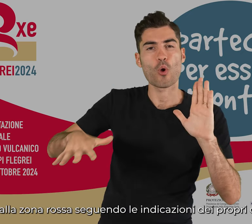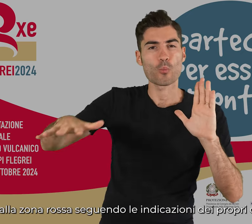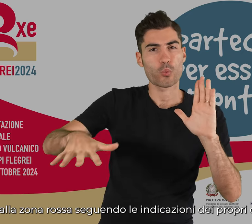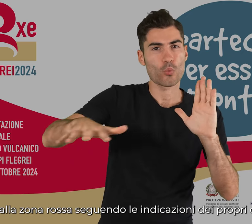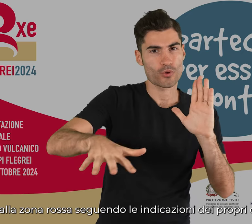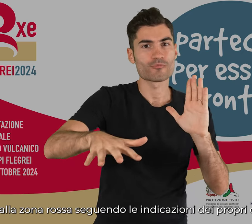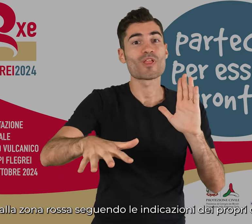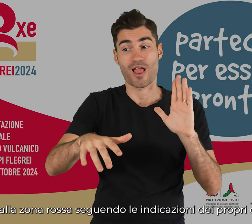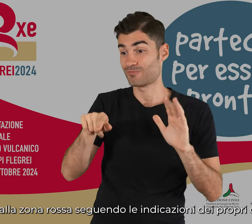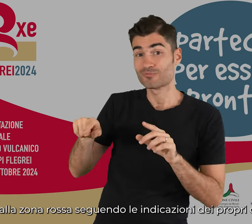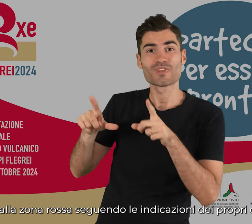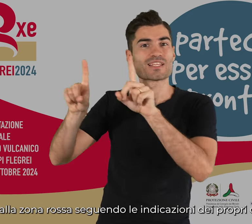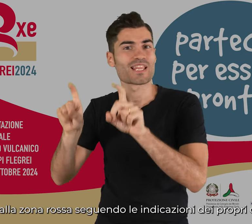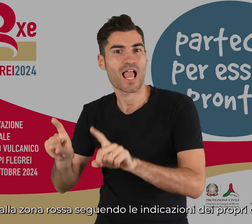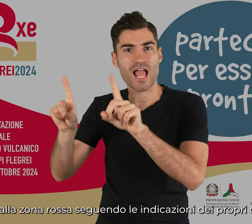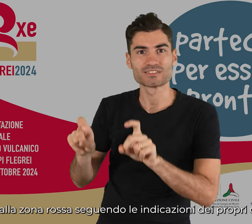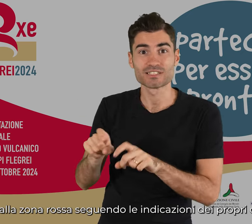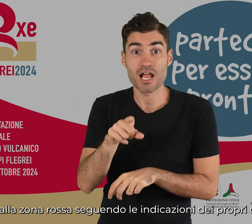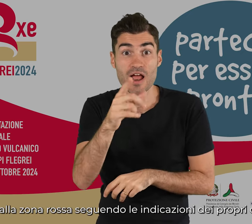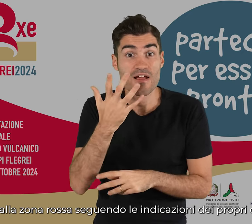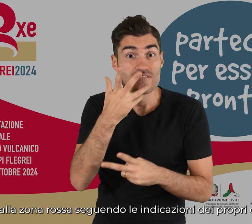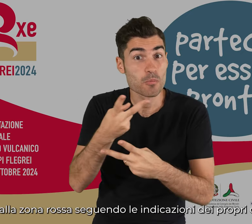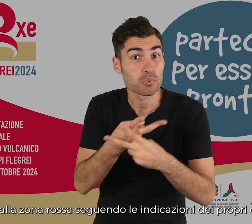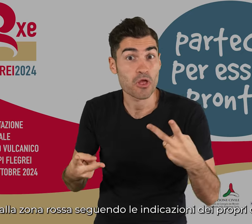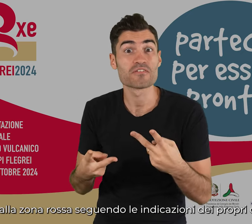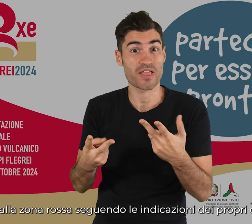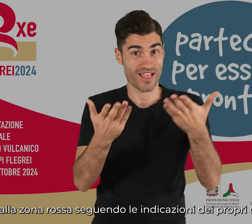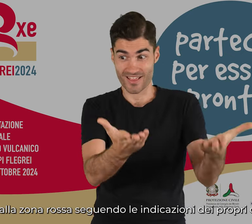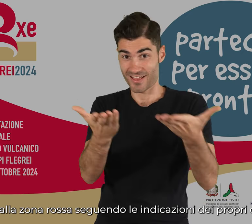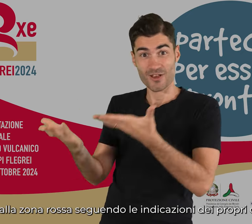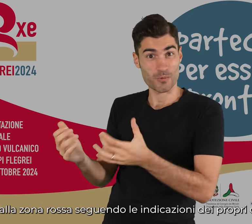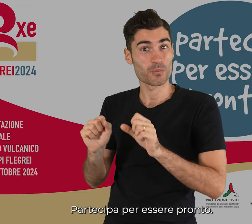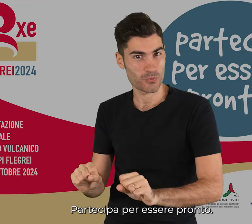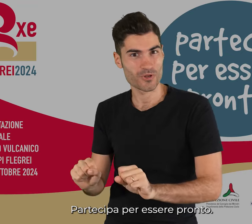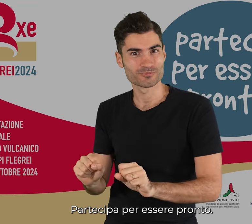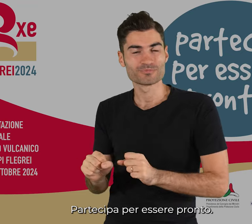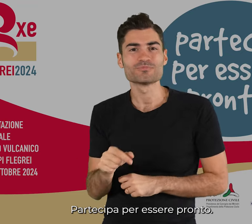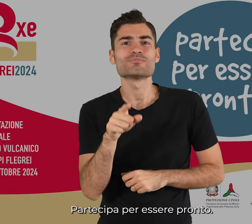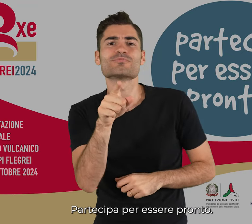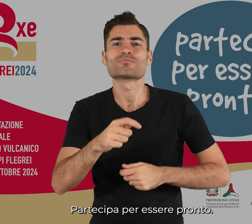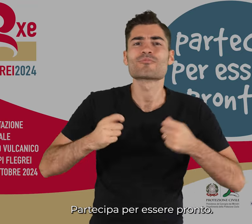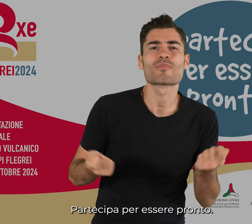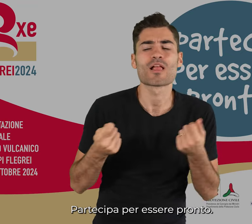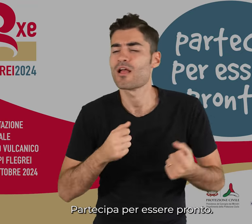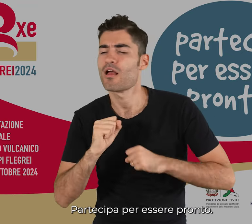zona rossa, seguendo le indicazioni dei propri comuni. Partecipa per essere pronto.